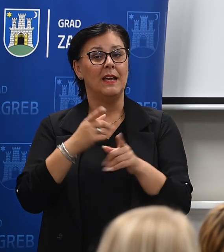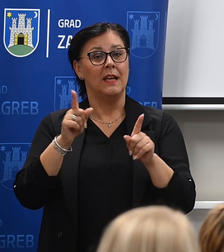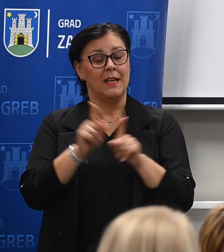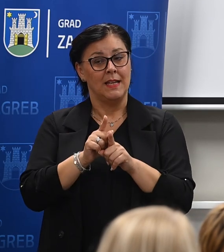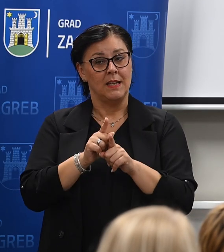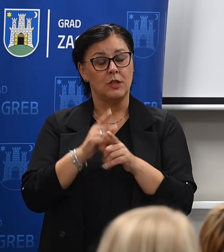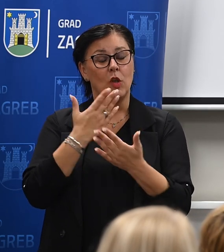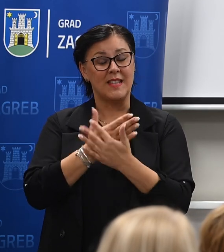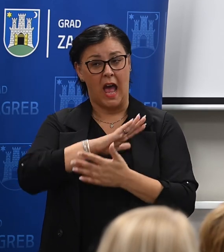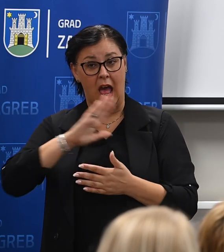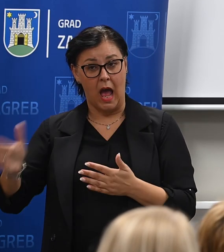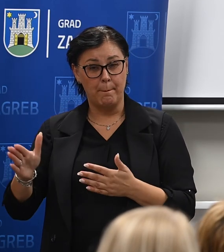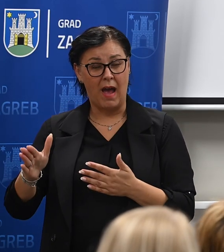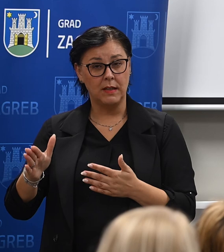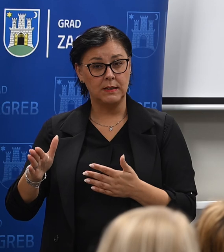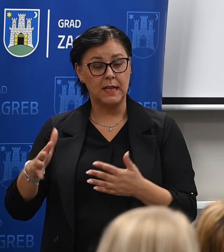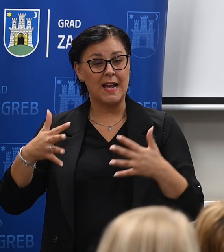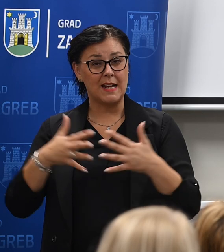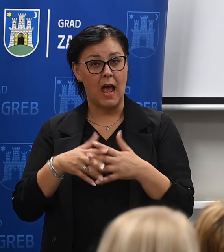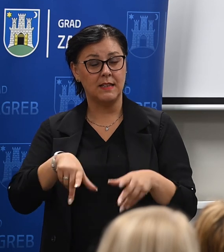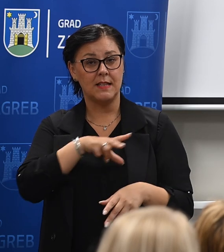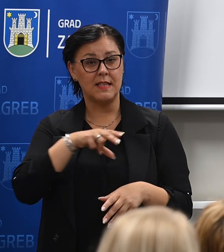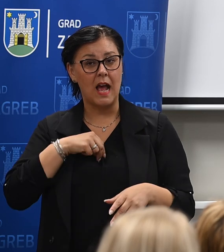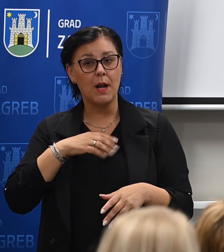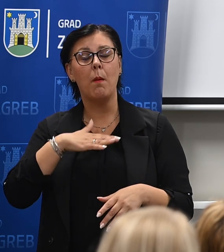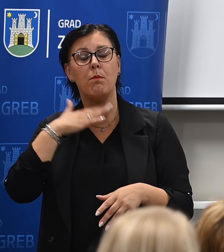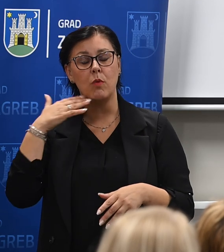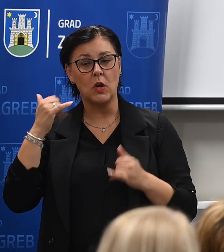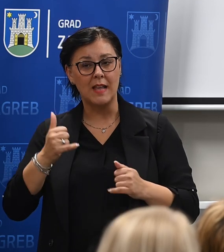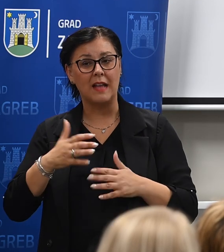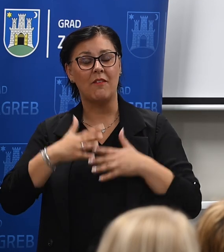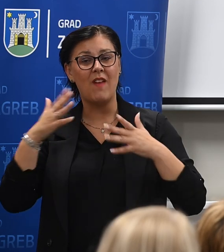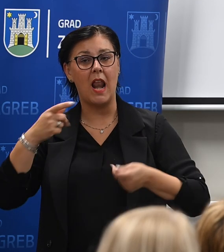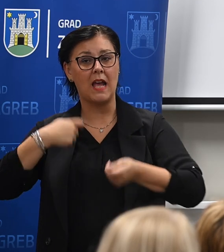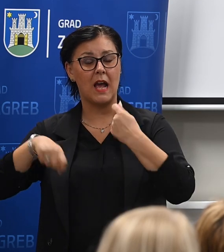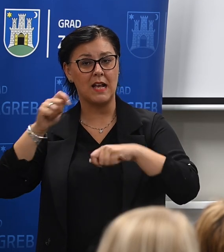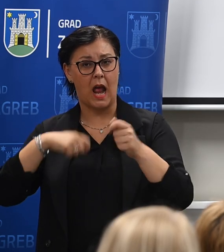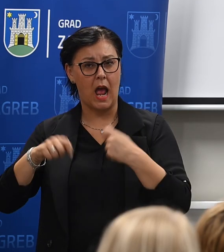zapadu grada imamo isto tako veliku izgradnju pored